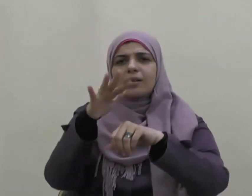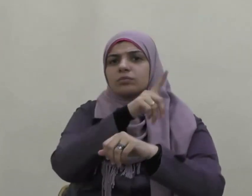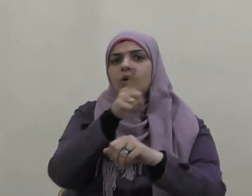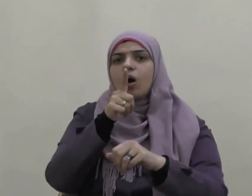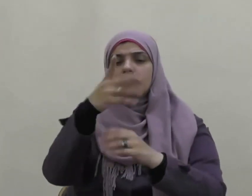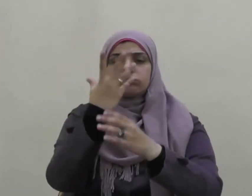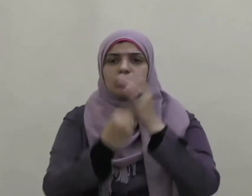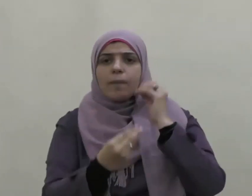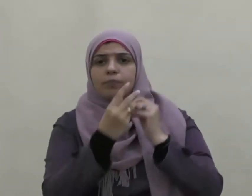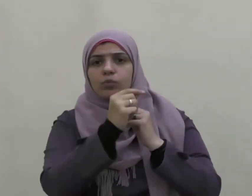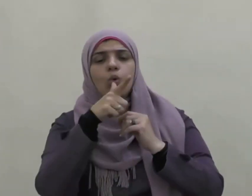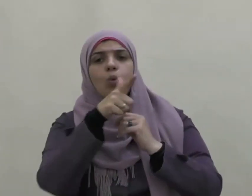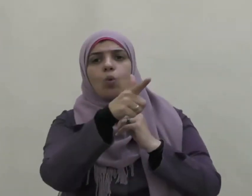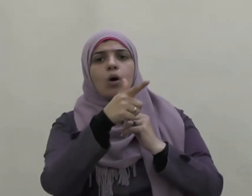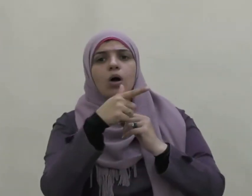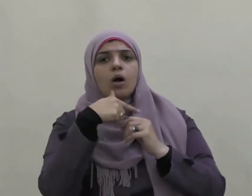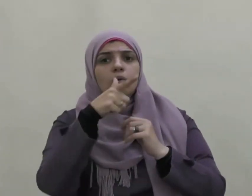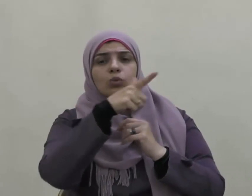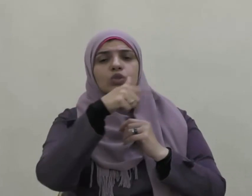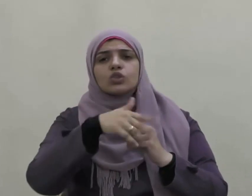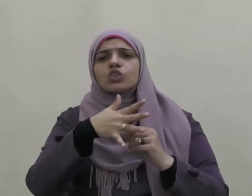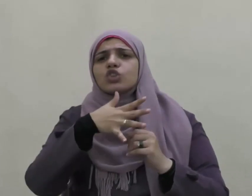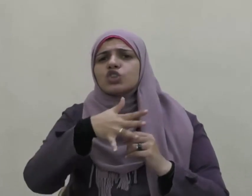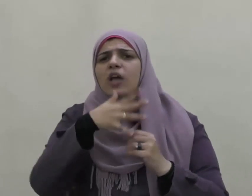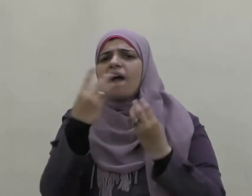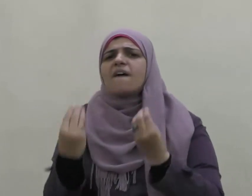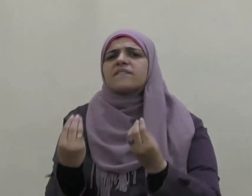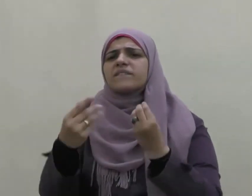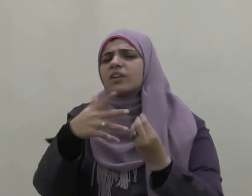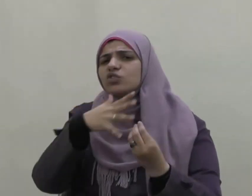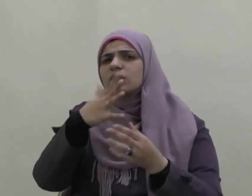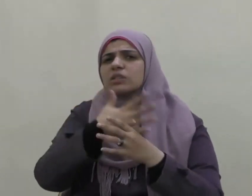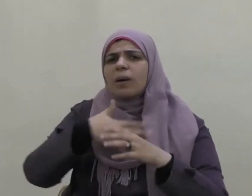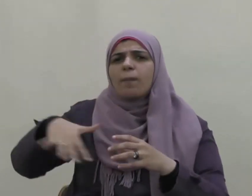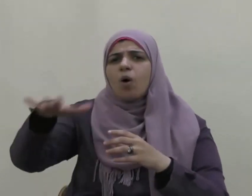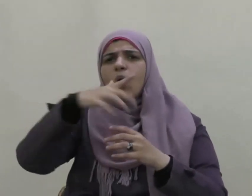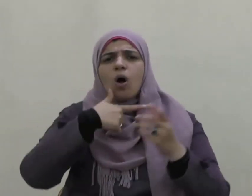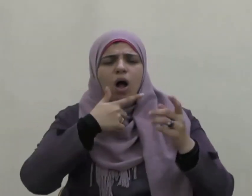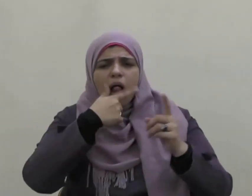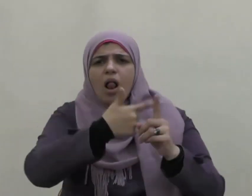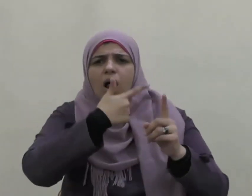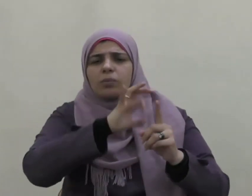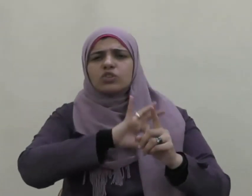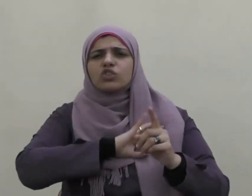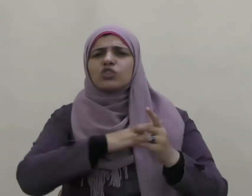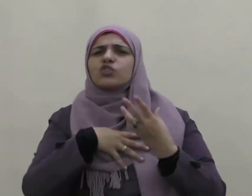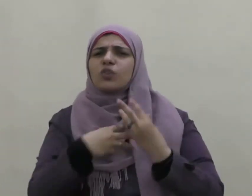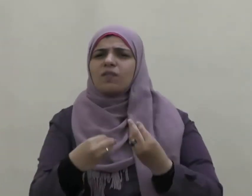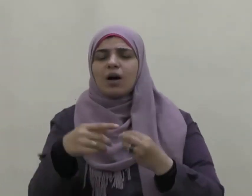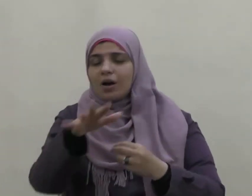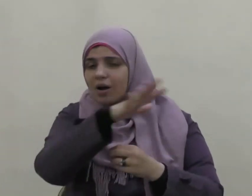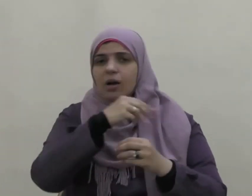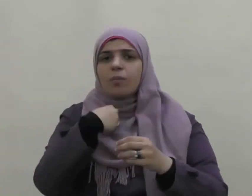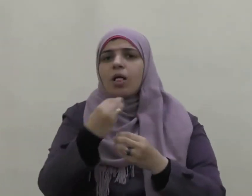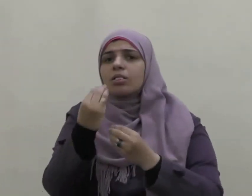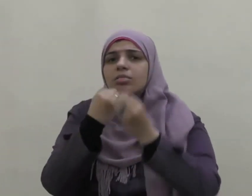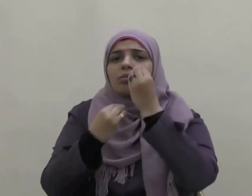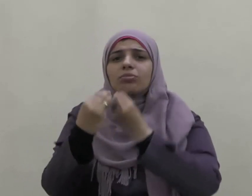خفوا عن الشيخ فإنكم قد شككتم عليه فإنه لم يطعم طعاما ولا